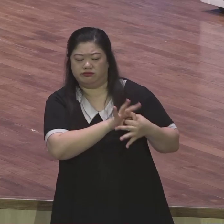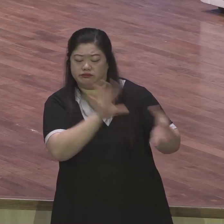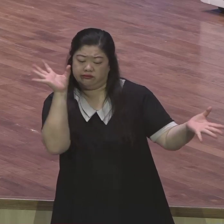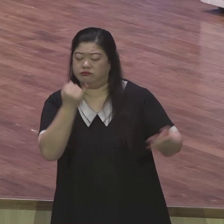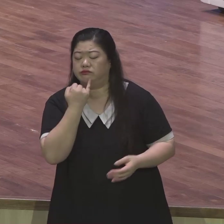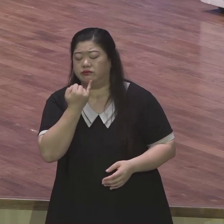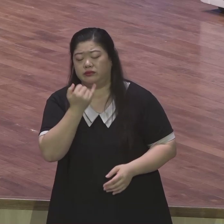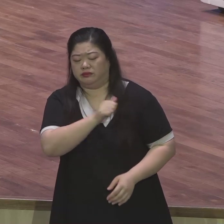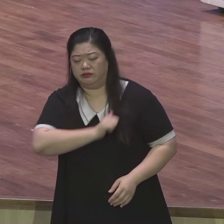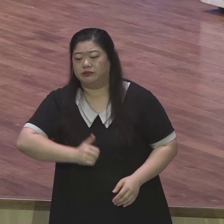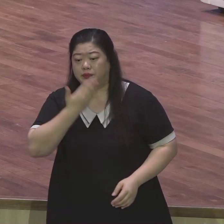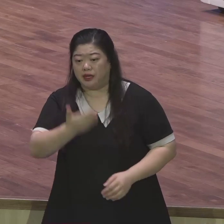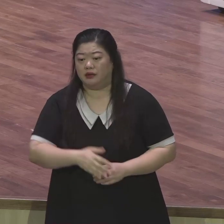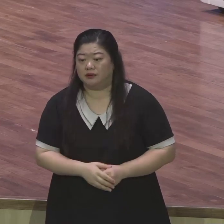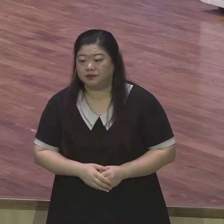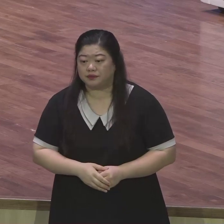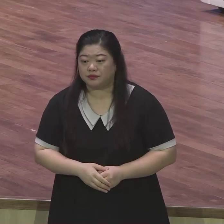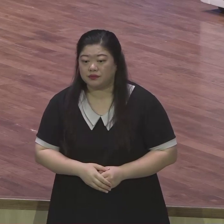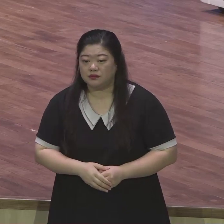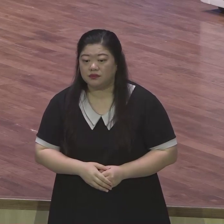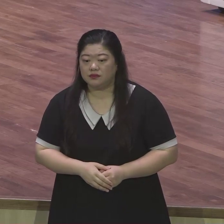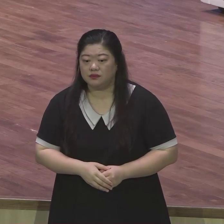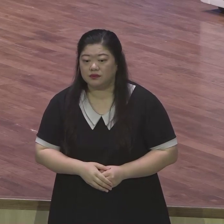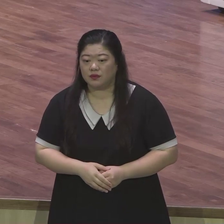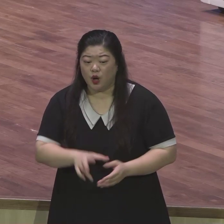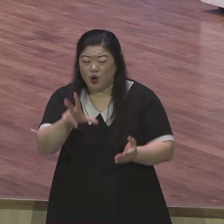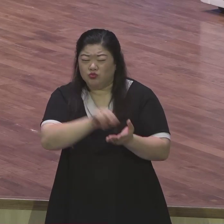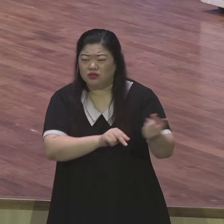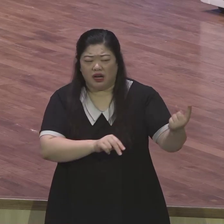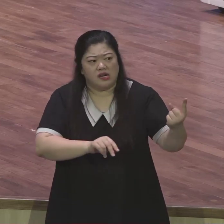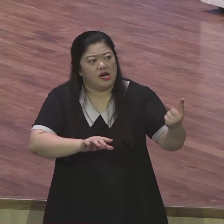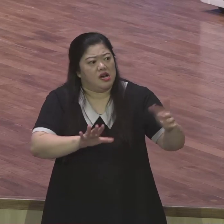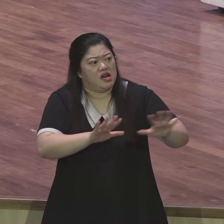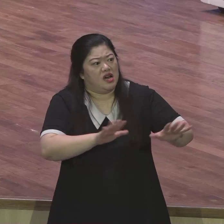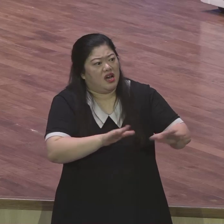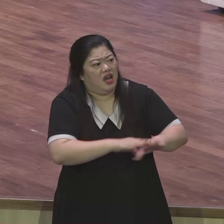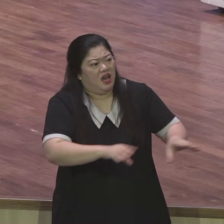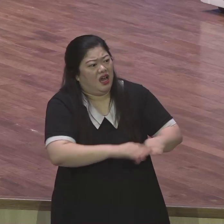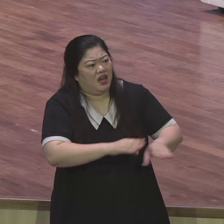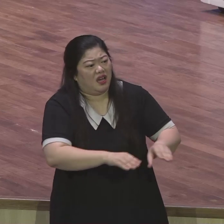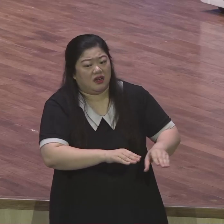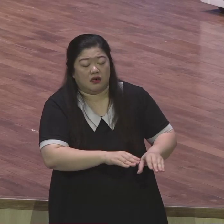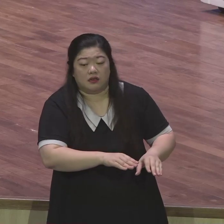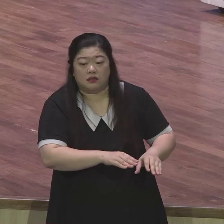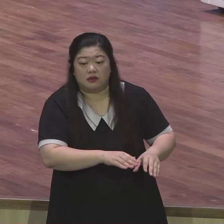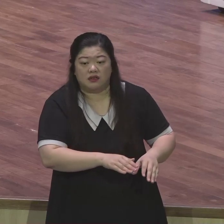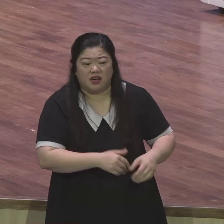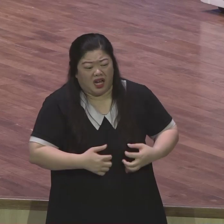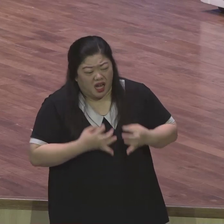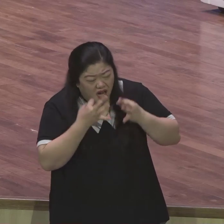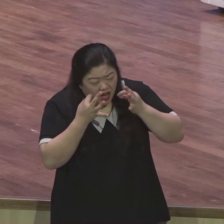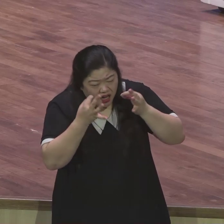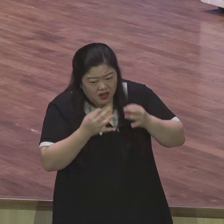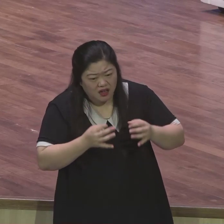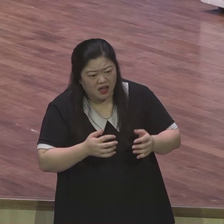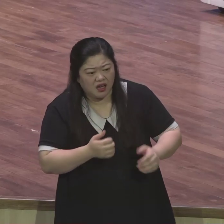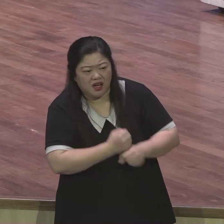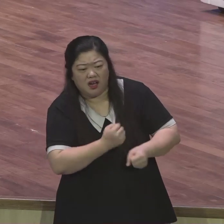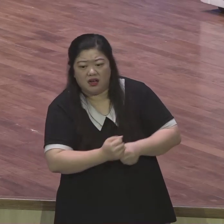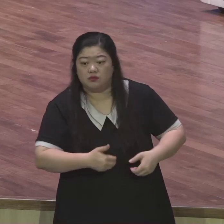필요 없어 다른 증거 문제 해결 안 돼도 돼 예수가 나의 그리스도이기 때문에 그래서 후렴에 이렇게 나오죠